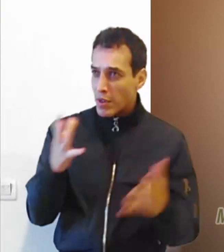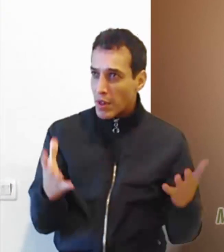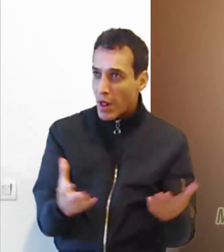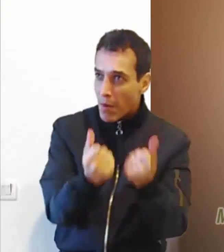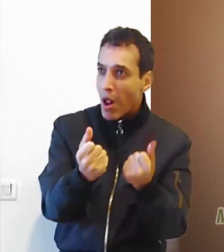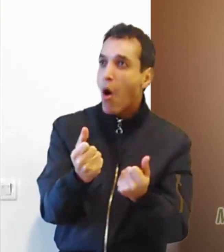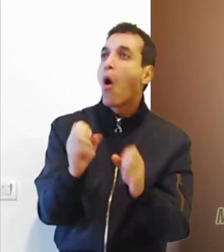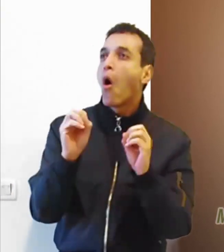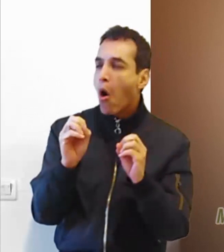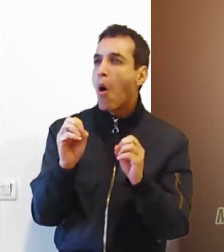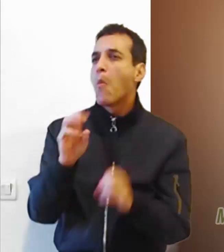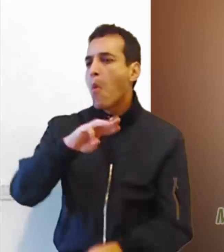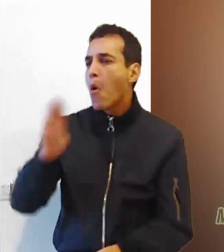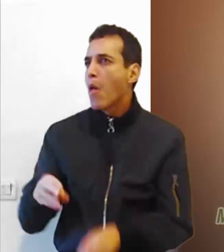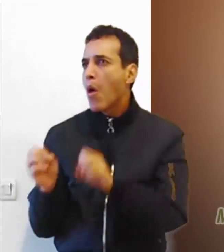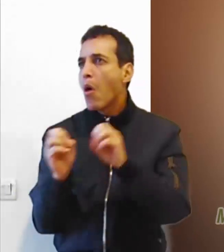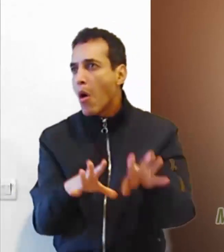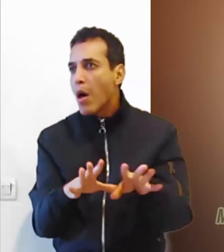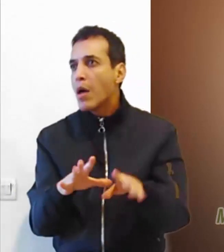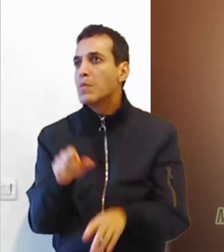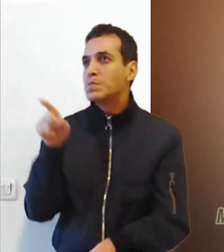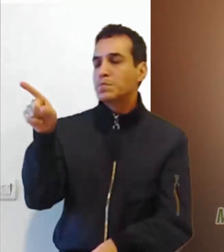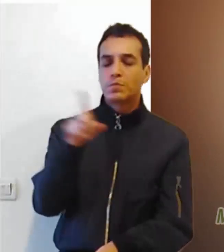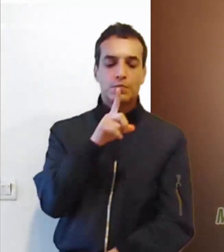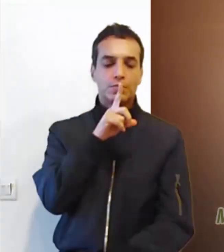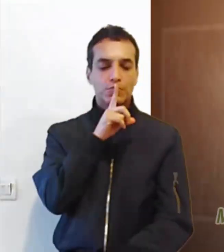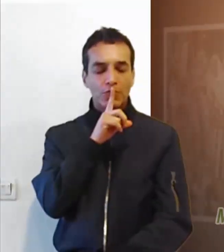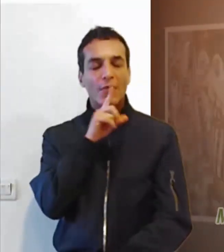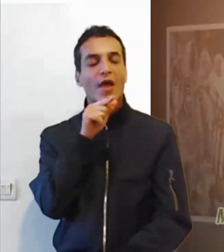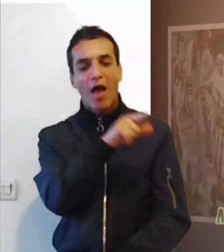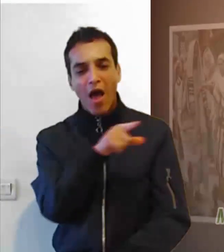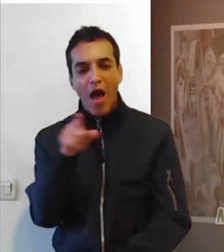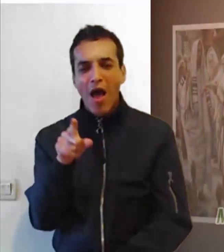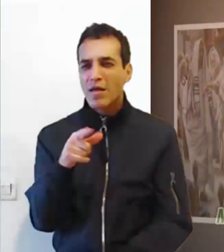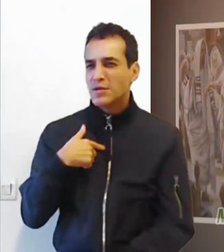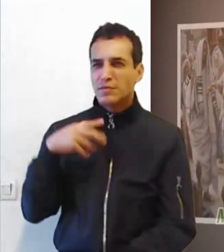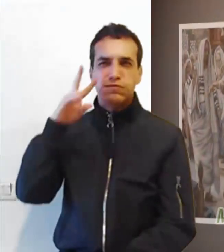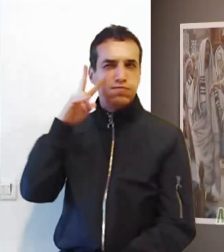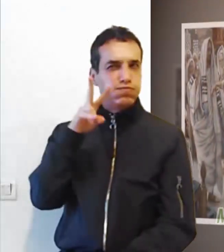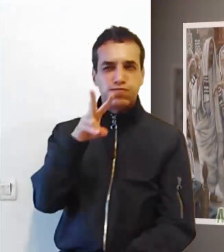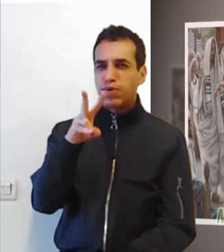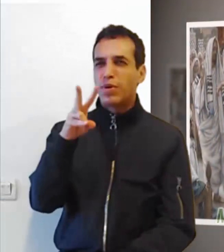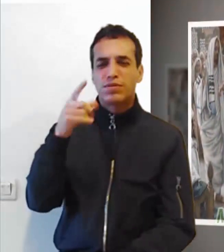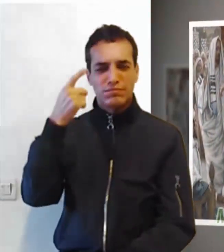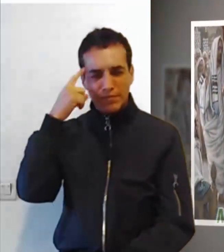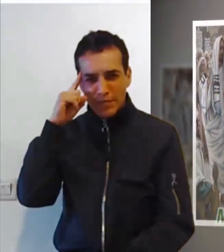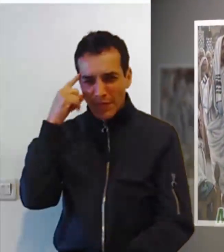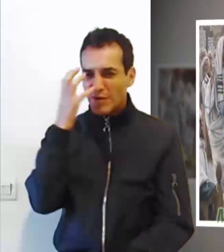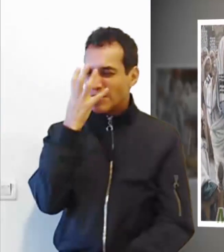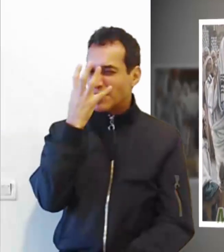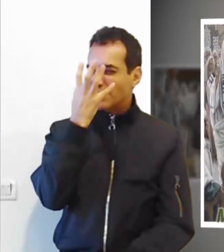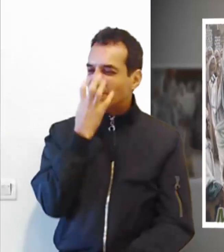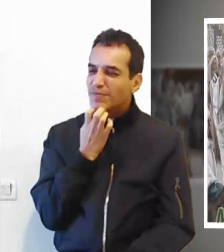Ellos se quedaron callados, entonces mirándolos con ira y con tristeza, porque no querían entender.